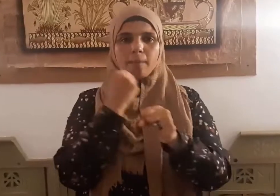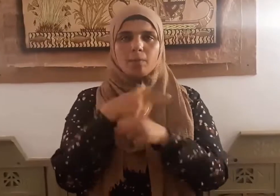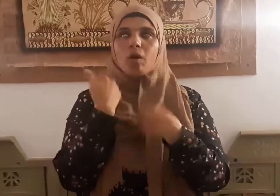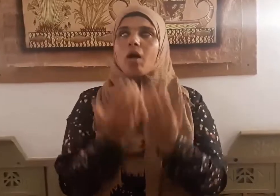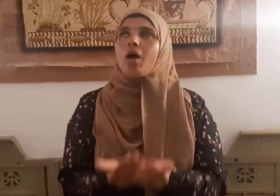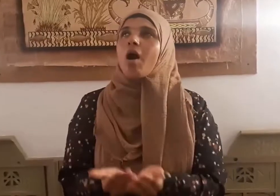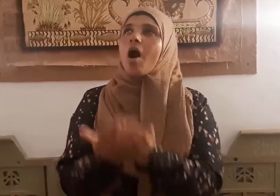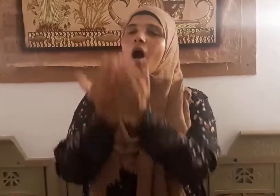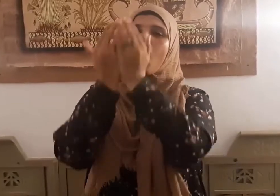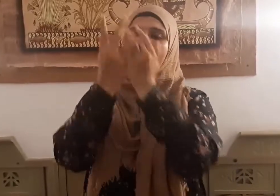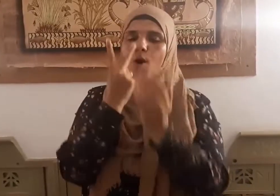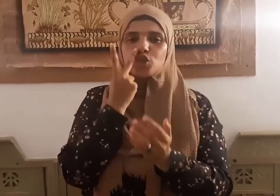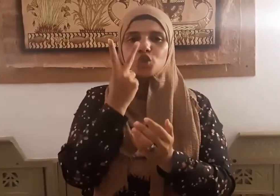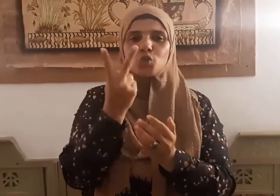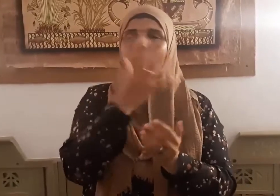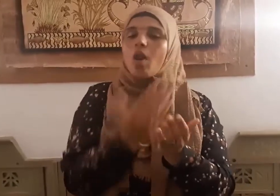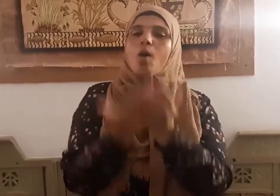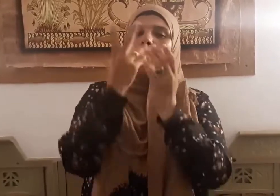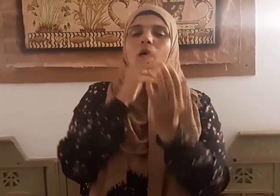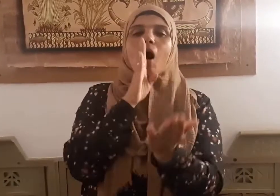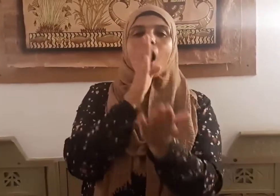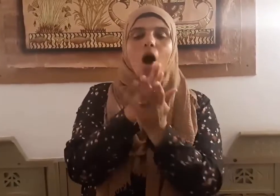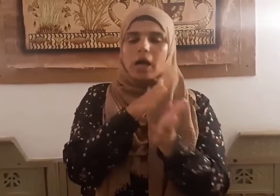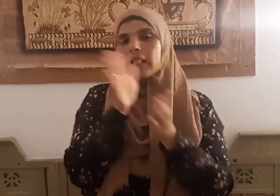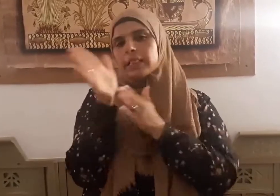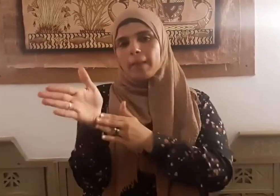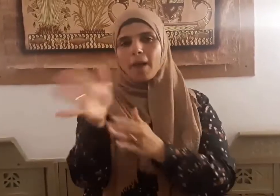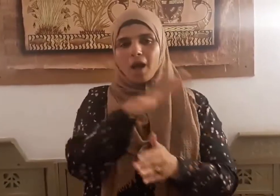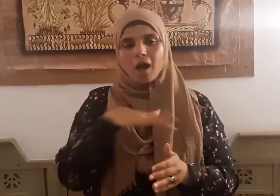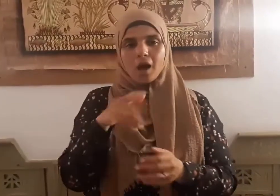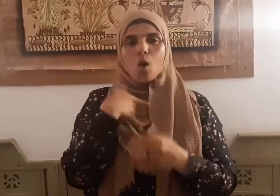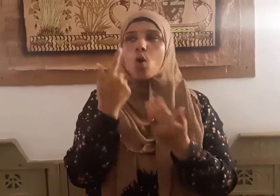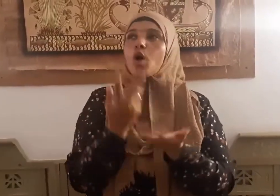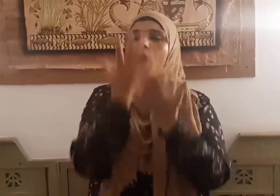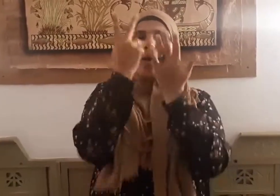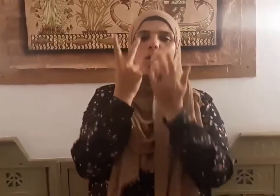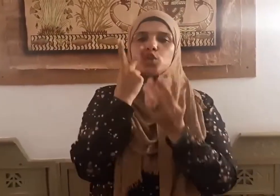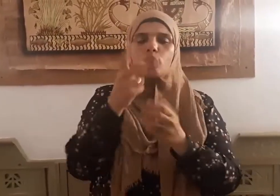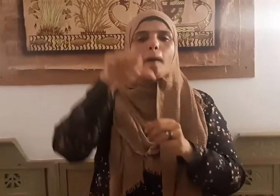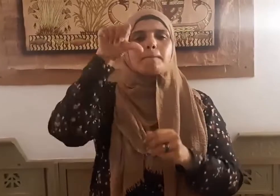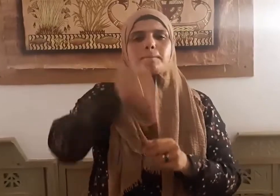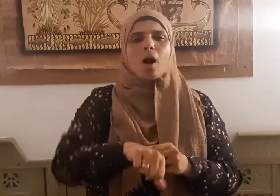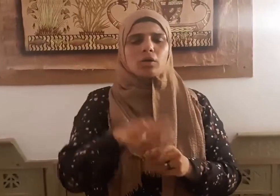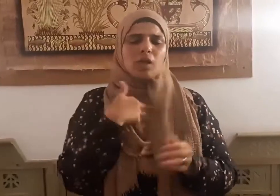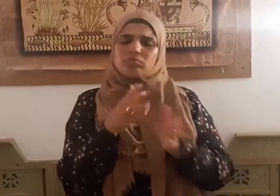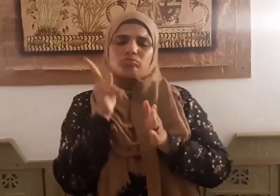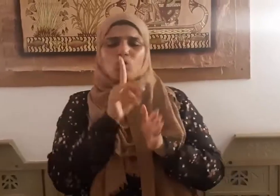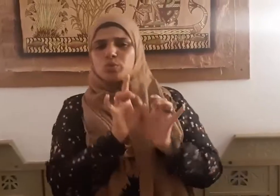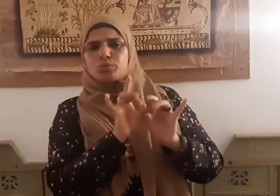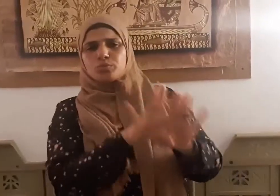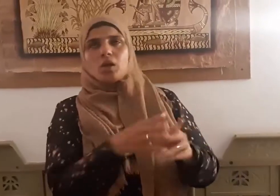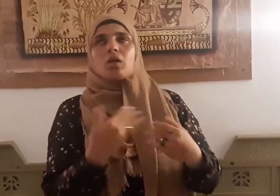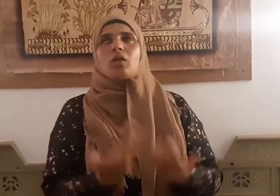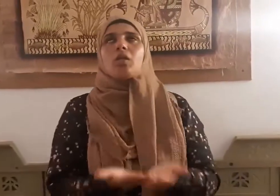أرم الحق حقا وارزقنا اتباعه وأرم الباطل باطلا وارزقنا اجتنابه